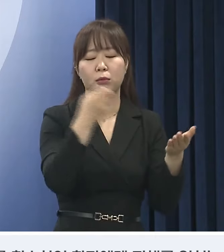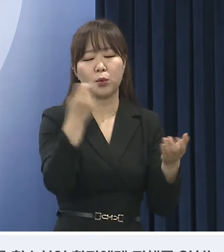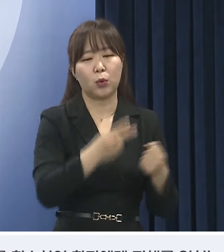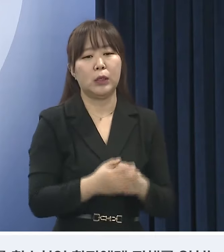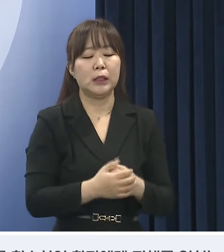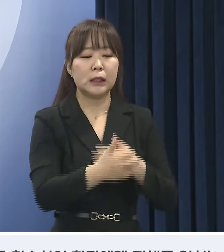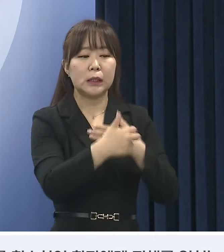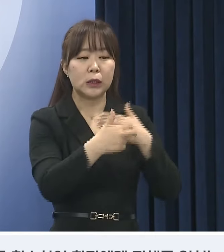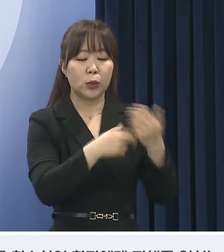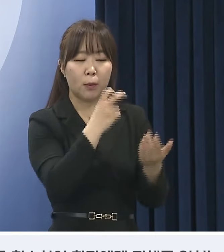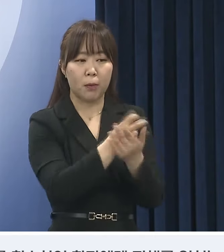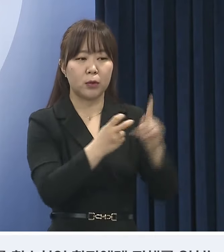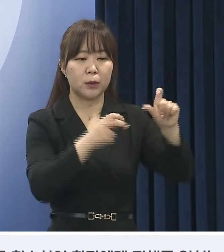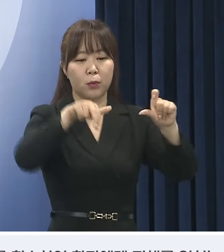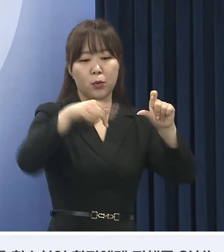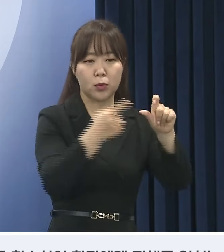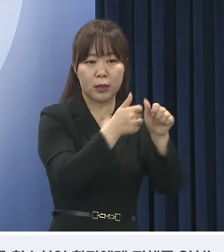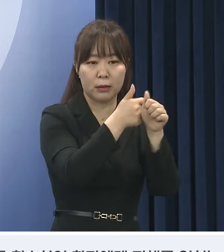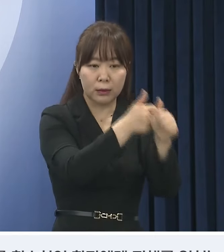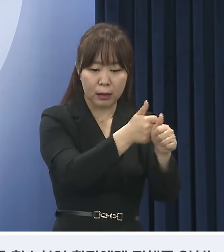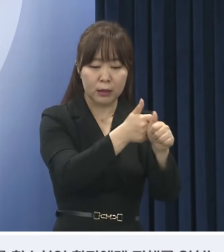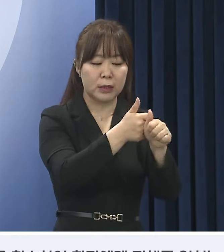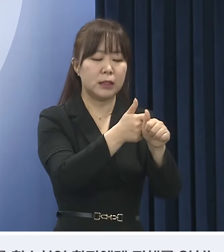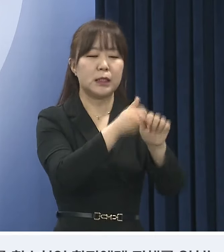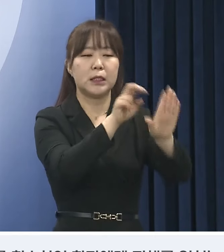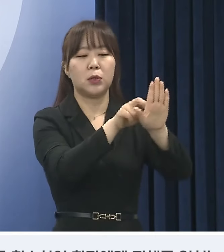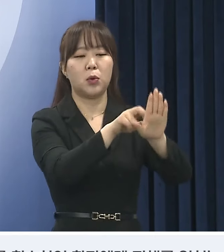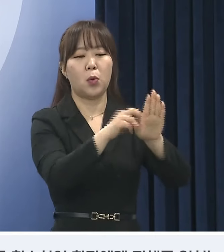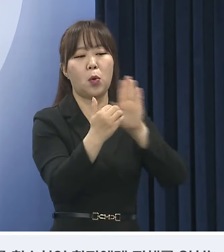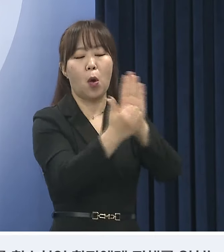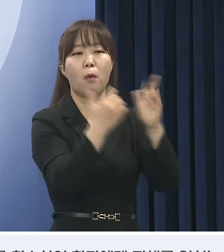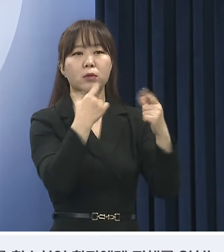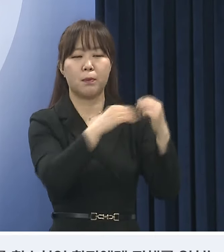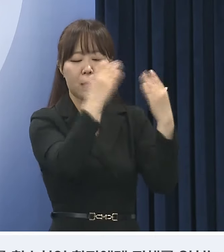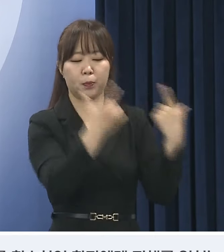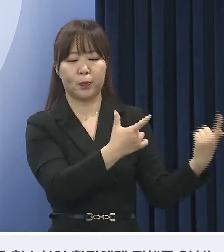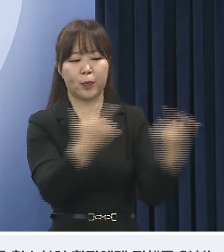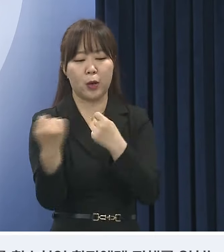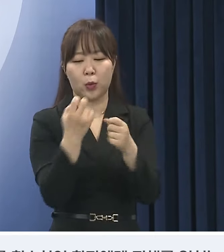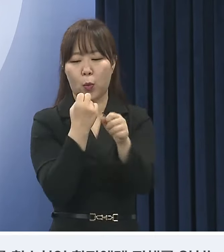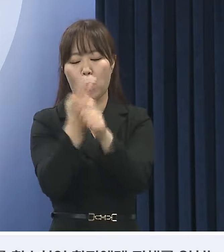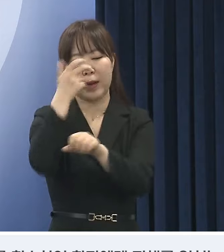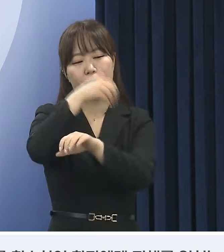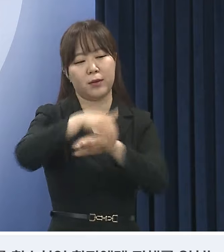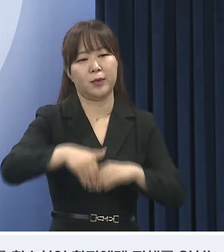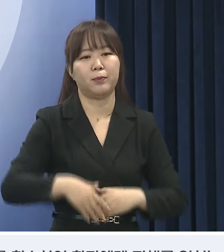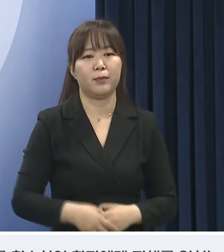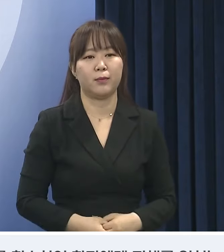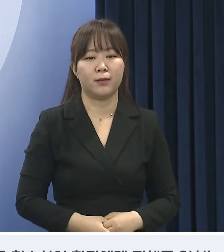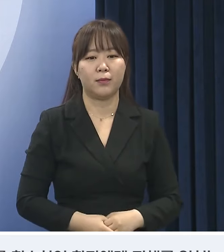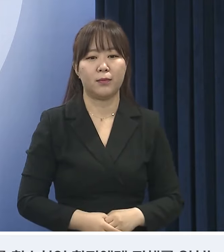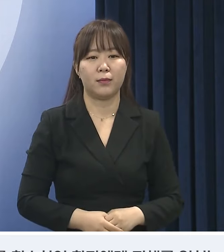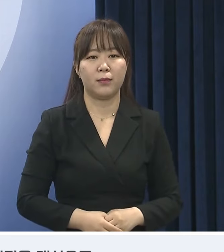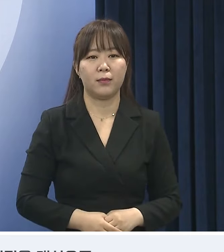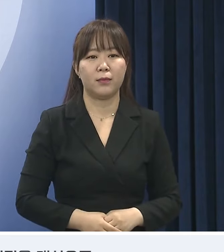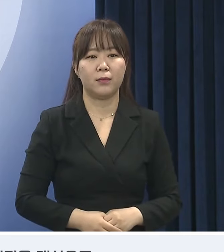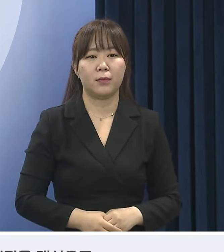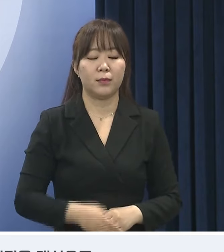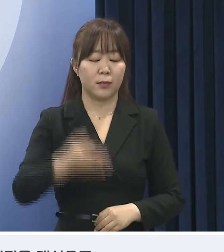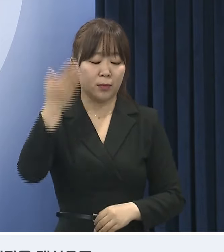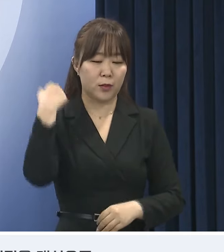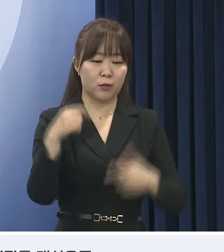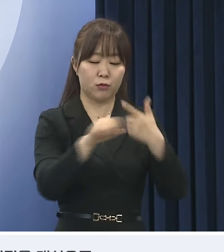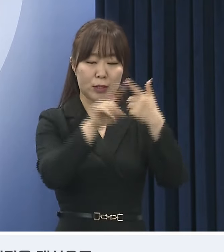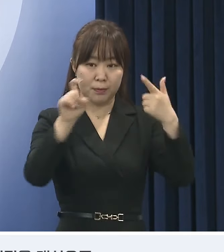의료법 제 15조에 따른 진료 거부로 저는 고발 조치할 계획입니다. 지난